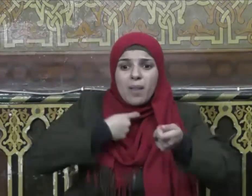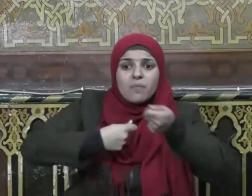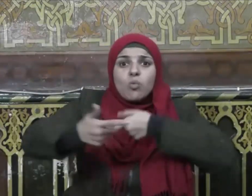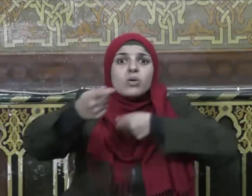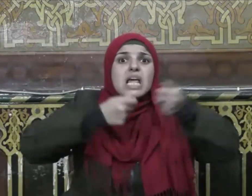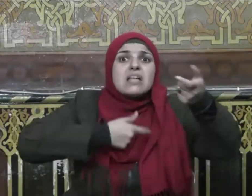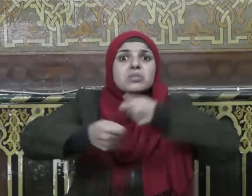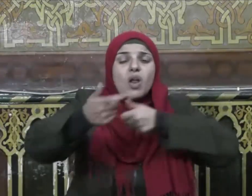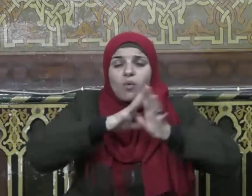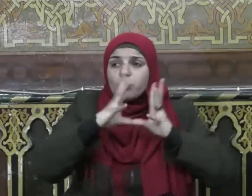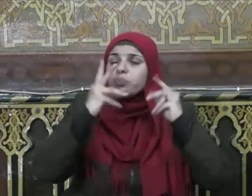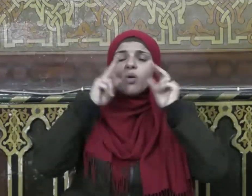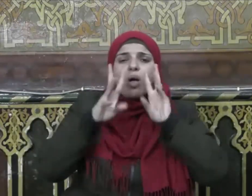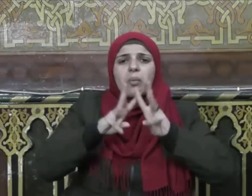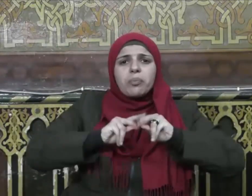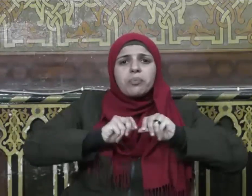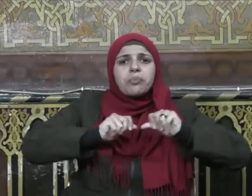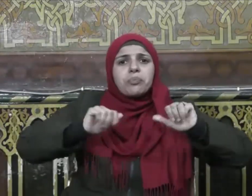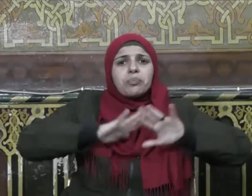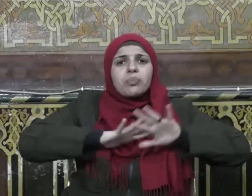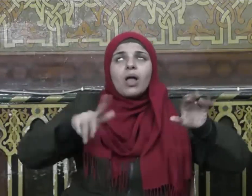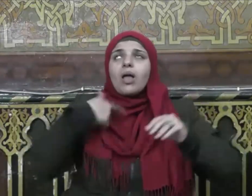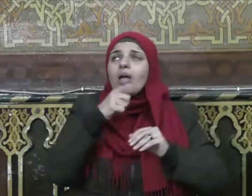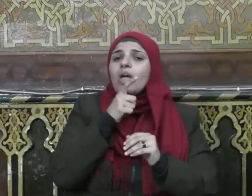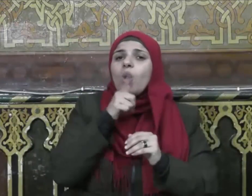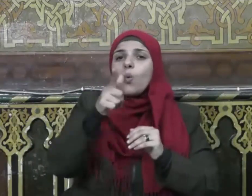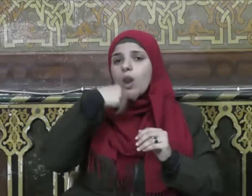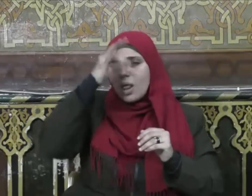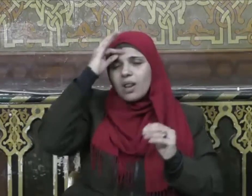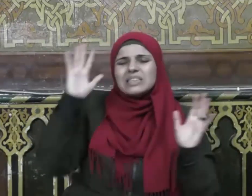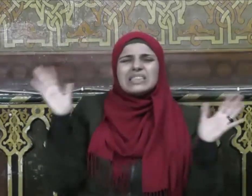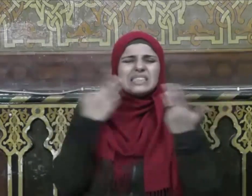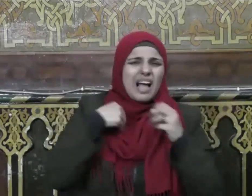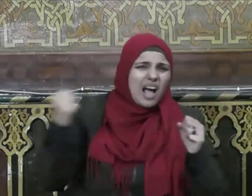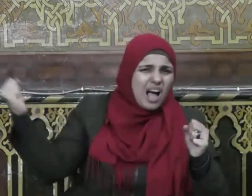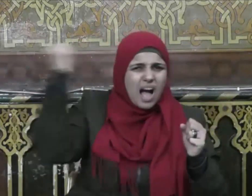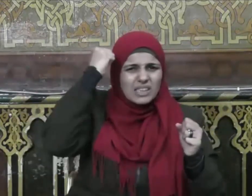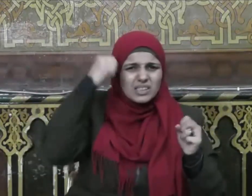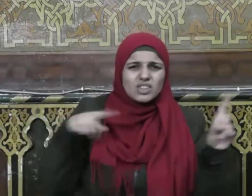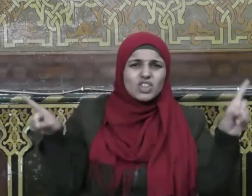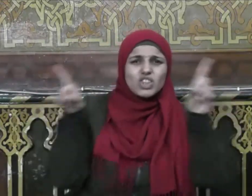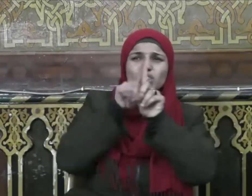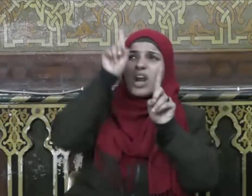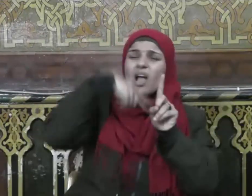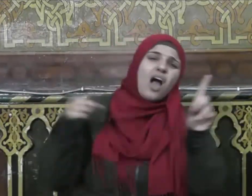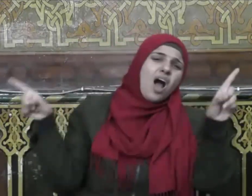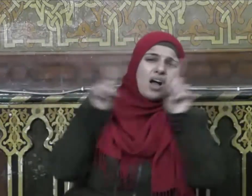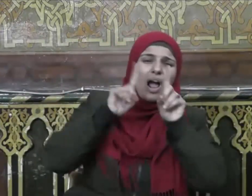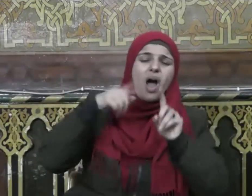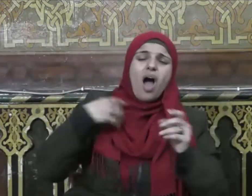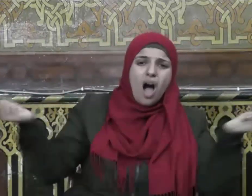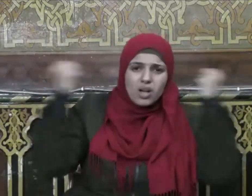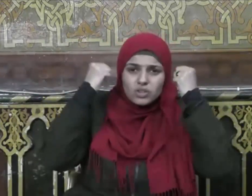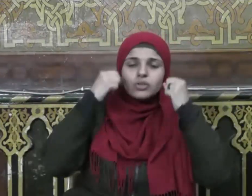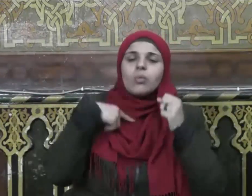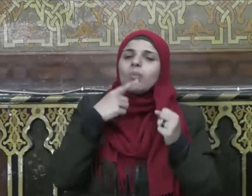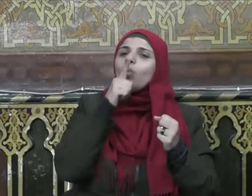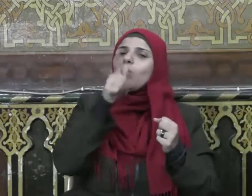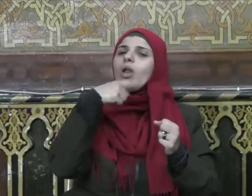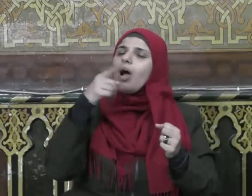على عروشها ويقول يا ليتني لم أشرك بربي أحدا ولله ذر القائل